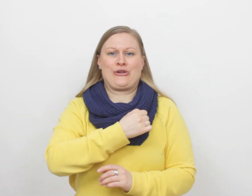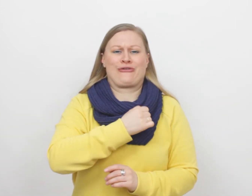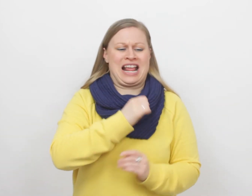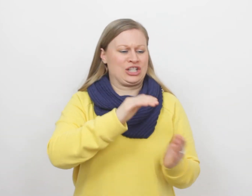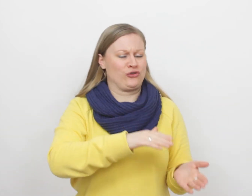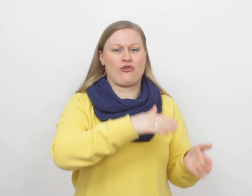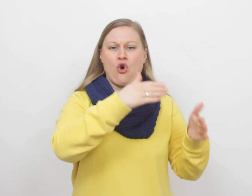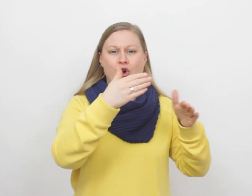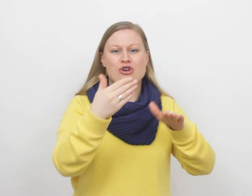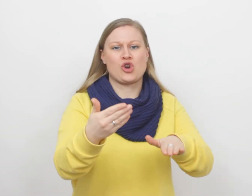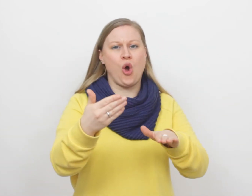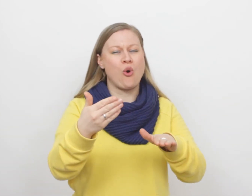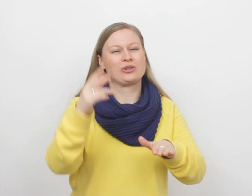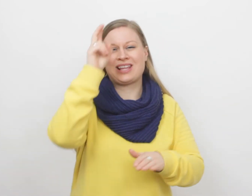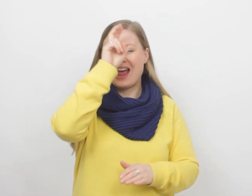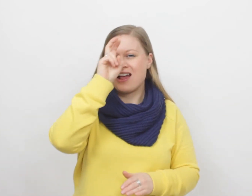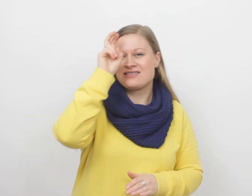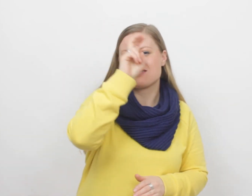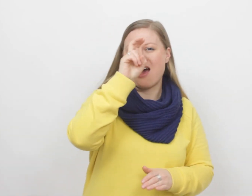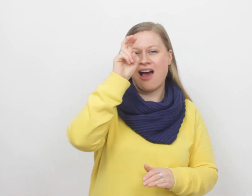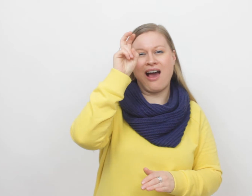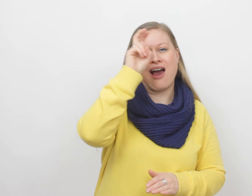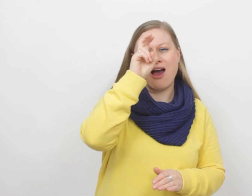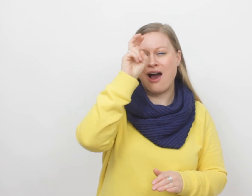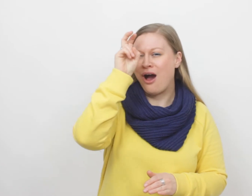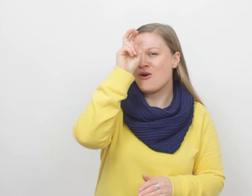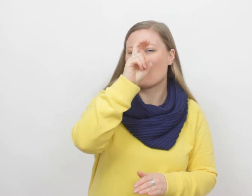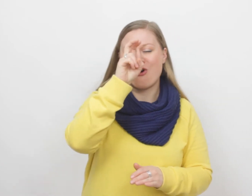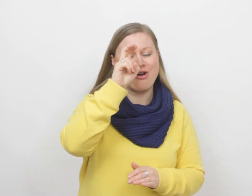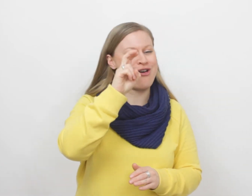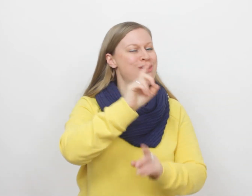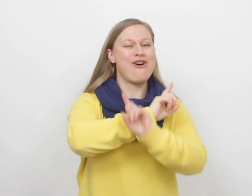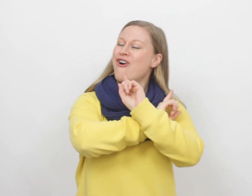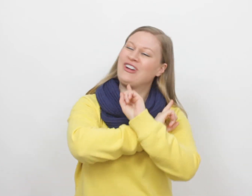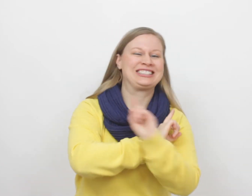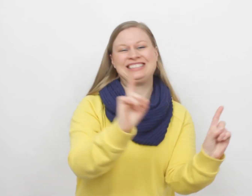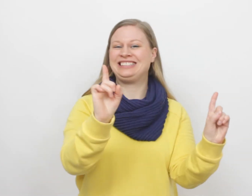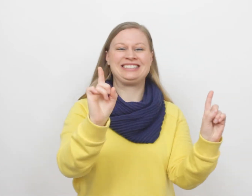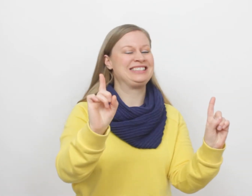vrees voordat het blijven niet.